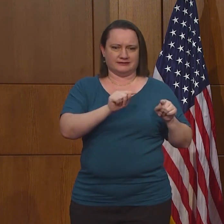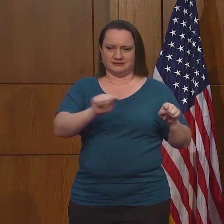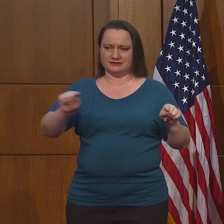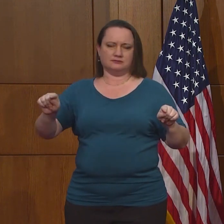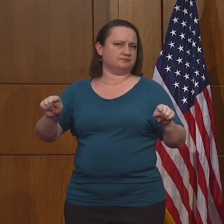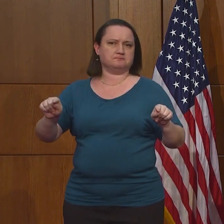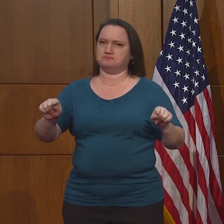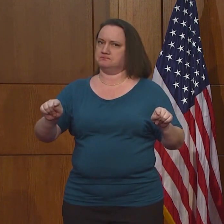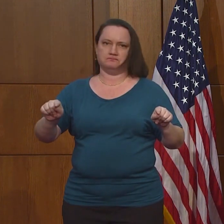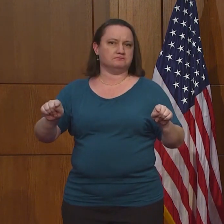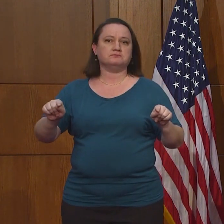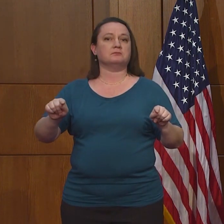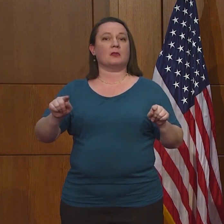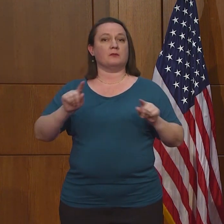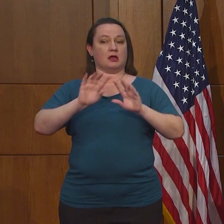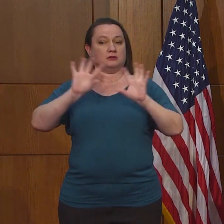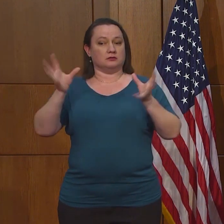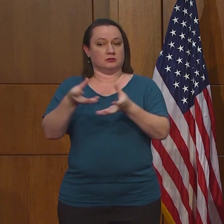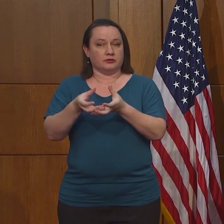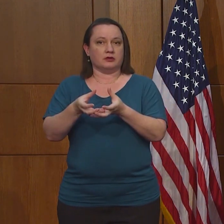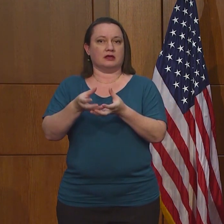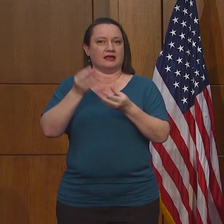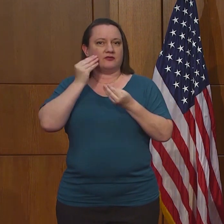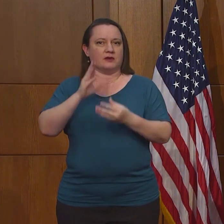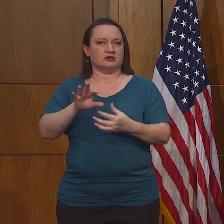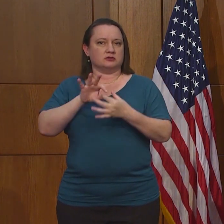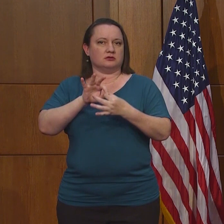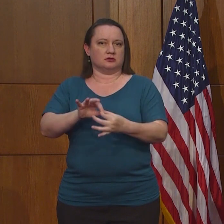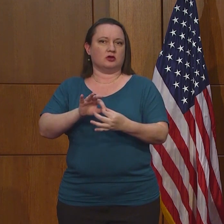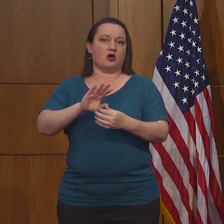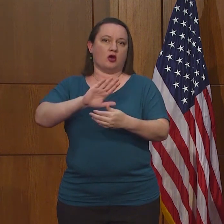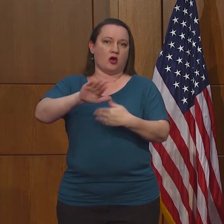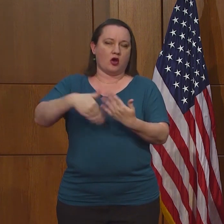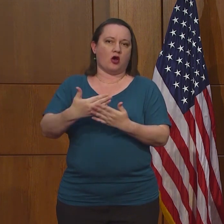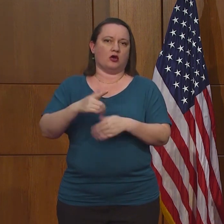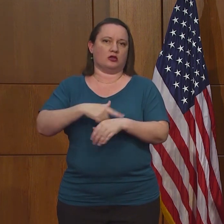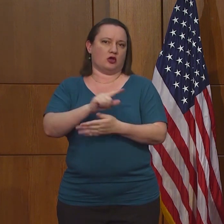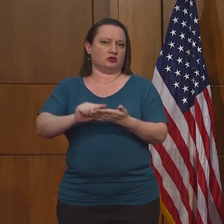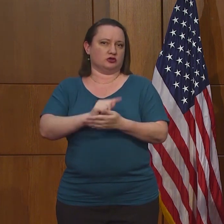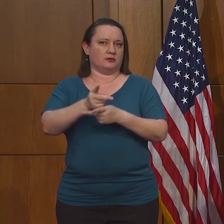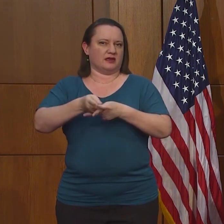determinados sitios. Pero podemos hablarles de nuestro progreso en general.